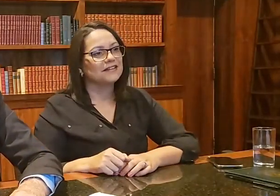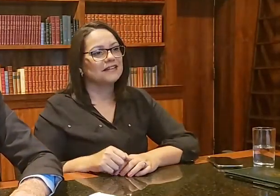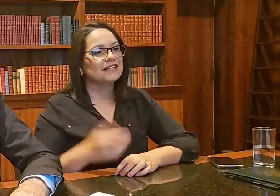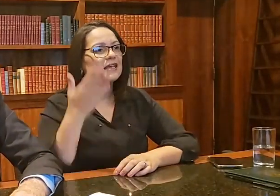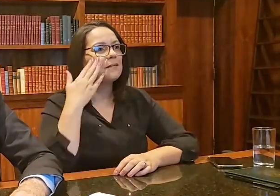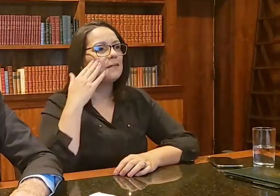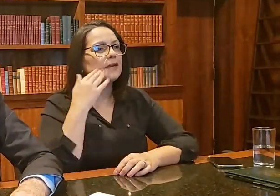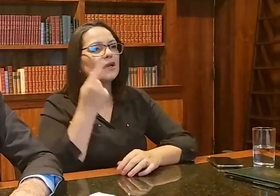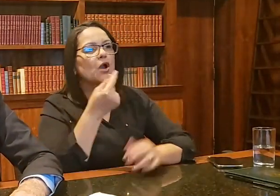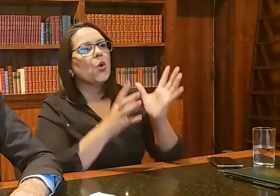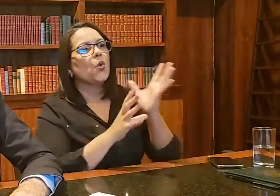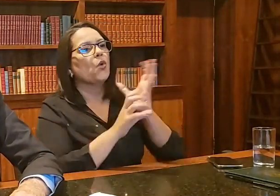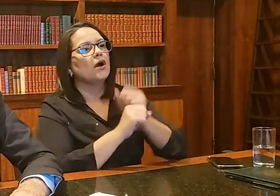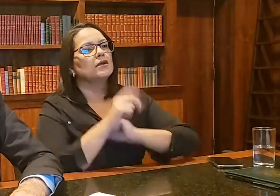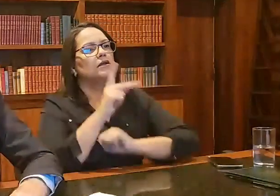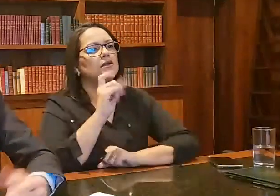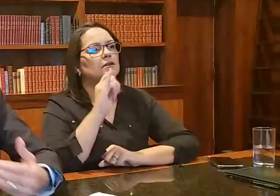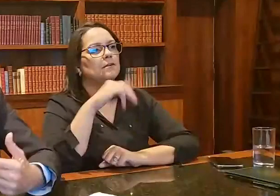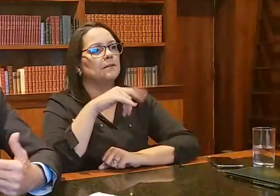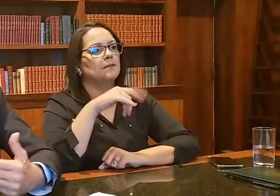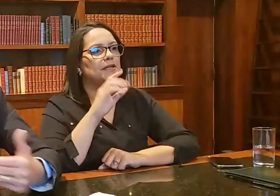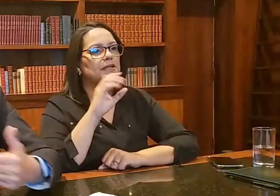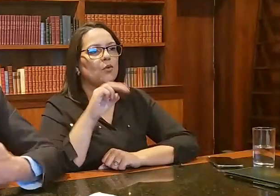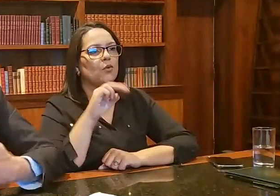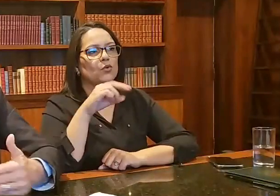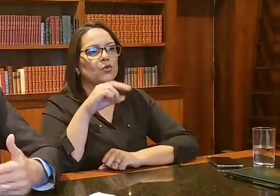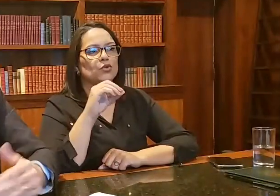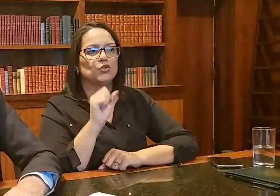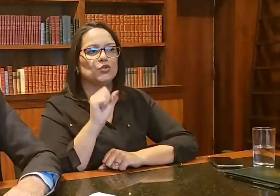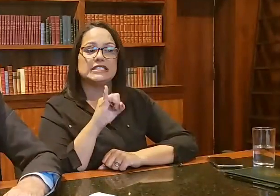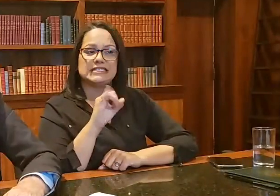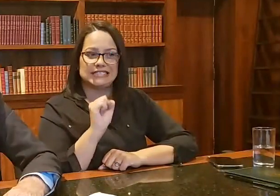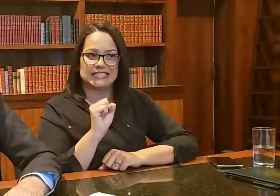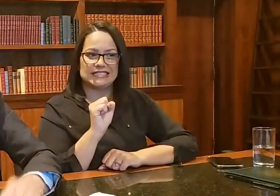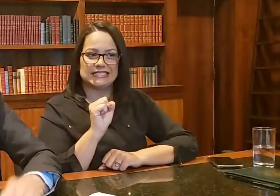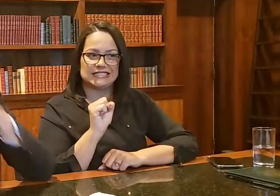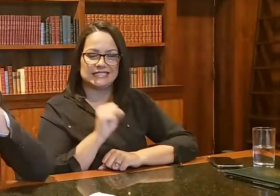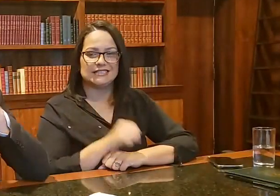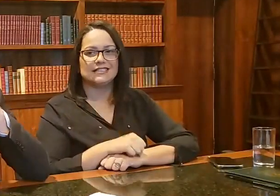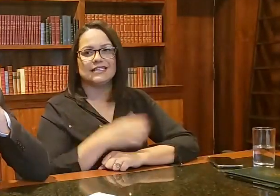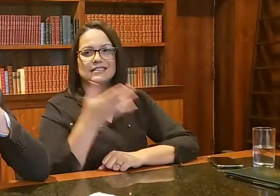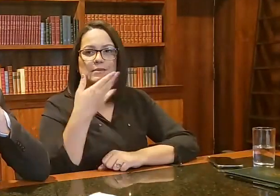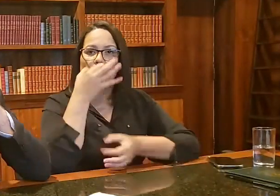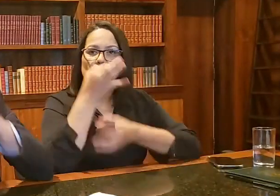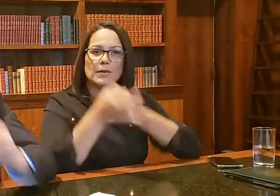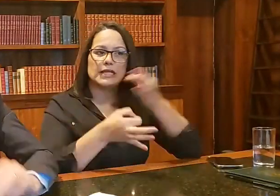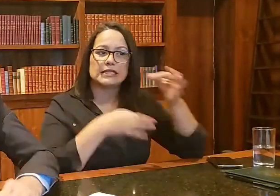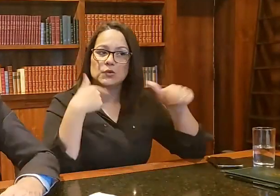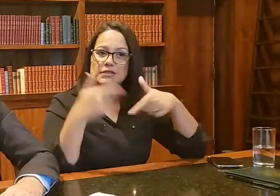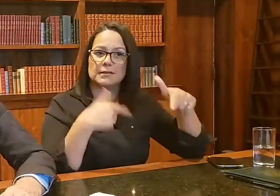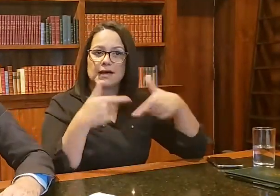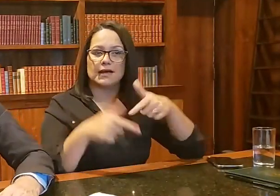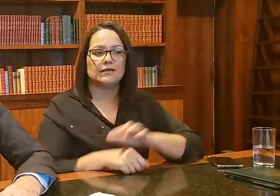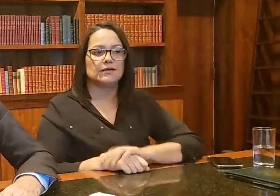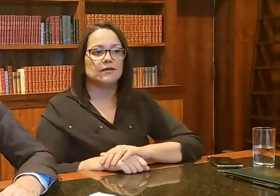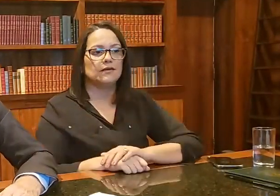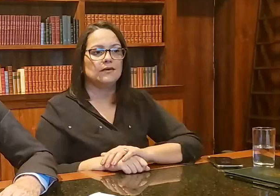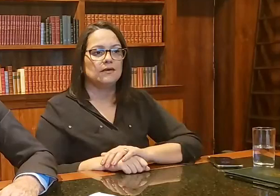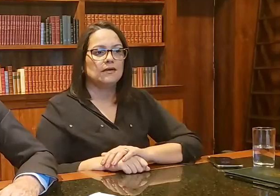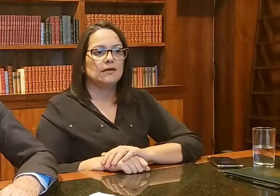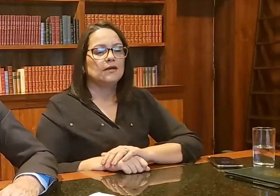damos mais tempo para botar o pessoal dos pígros para trabalhar para comentar aqui o nosso trabalho. Ok? Pessoal,